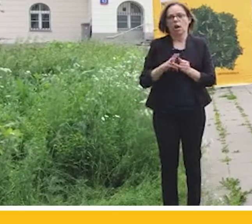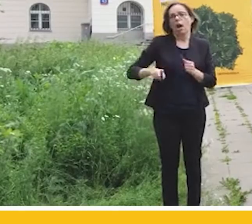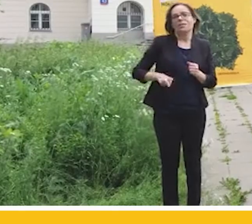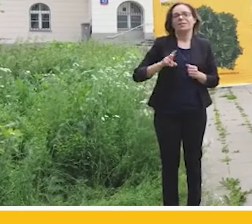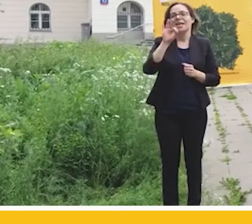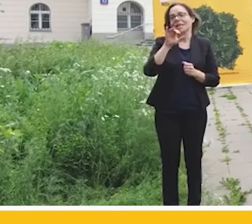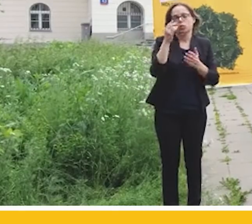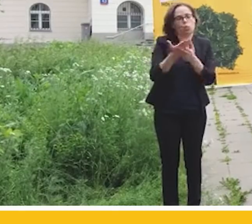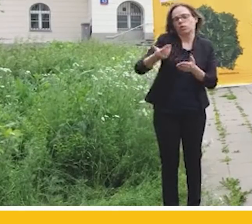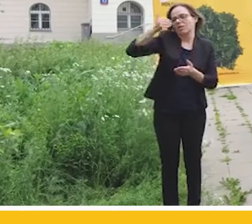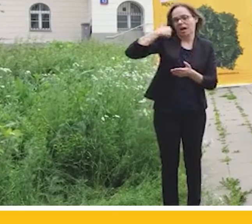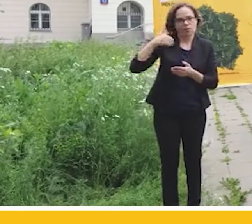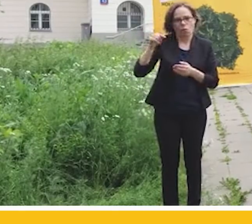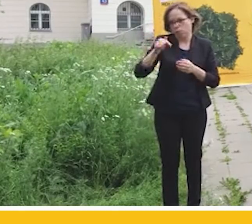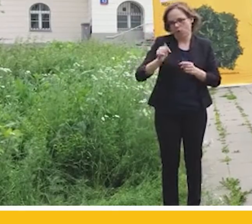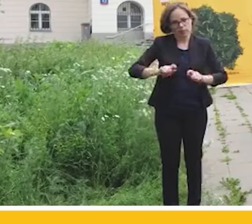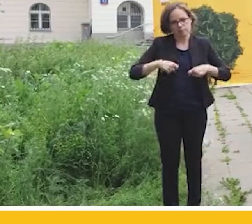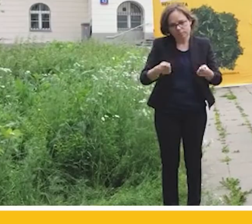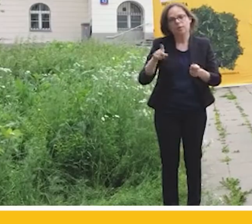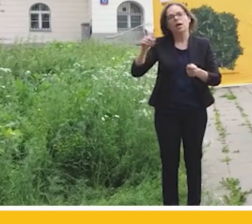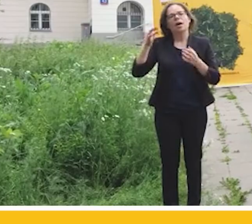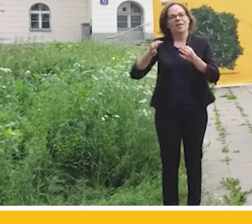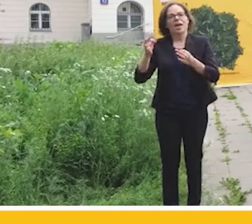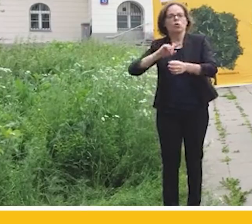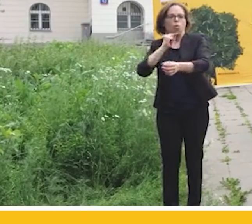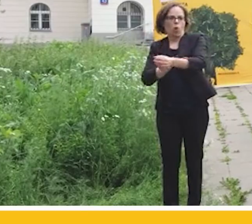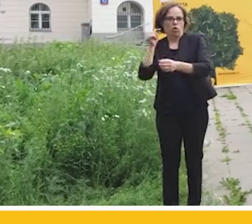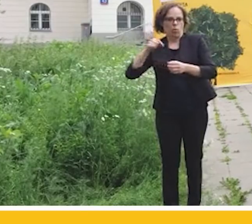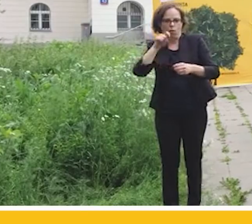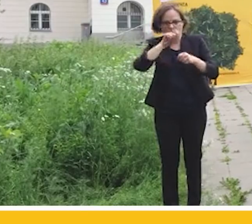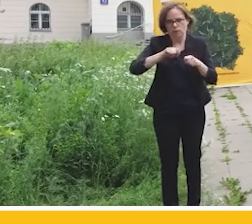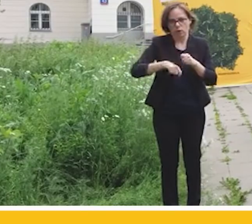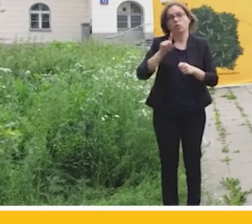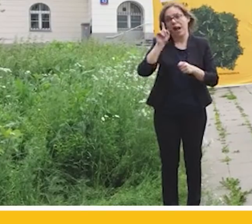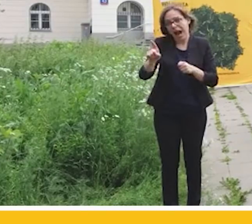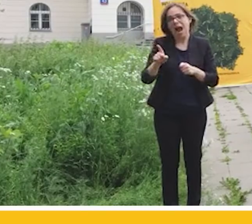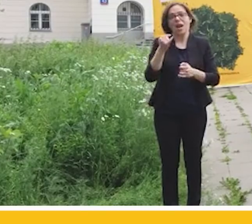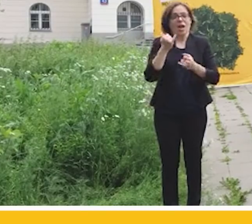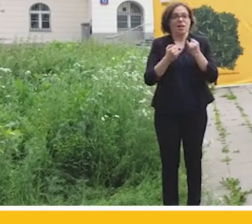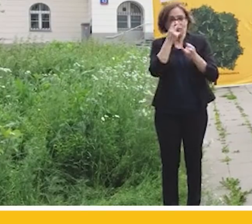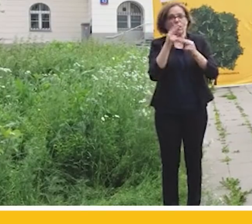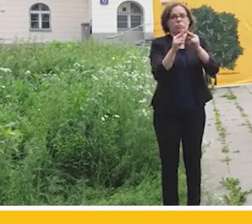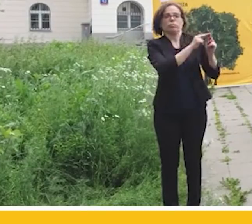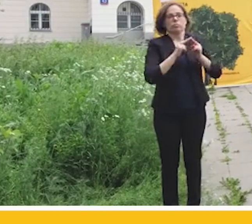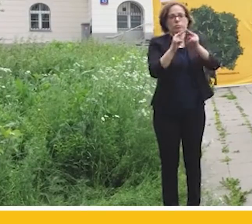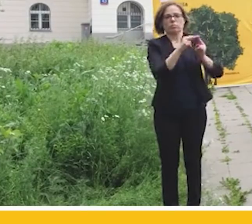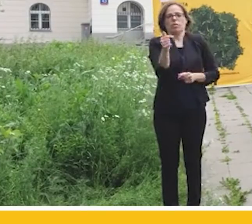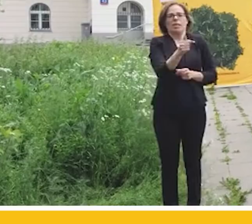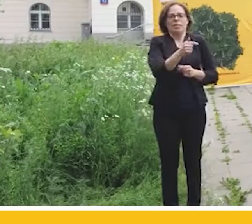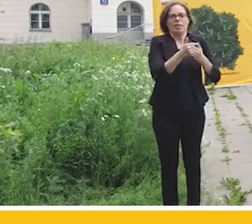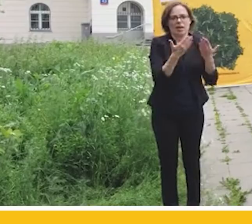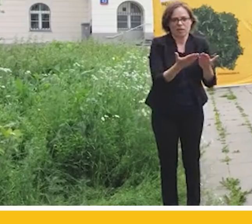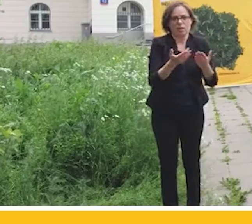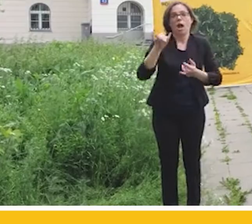podać się do dymisji i być dzisiaj przesłuchiwany przez prokuraturę. Ale ten układ będzie się trzymał, dopóki mu na to pozwolimy. I dopóki pozwolimy sobie na